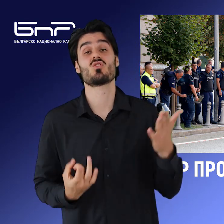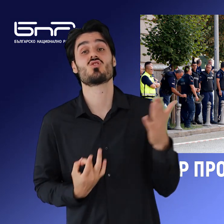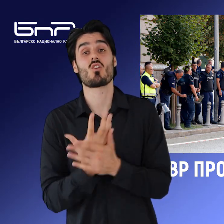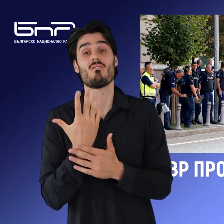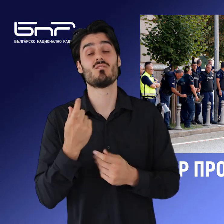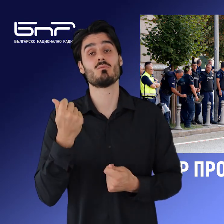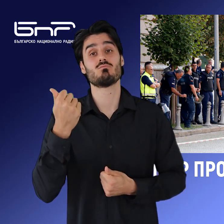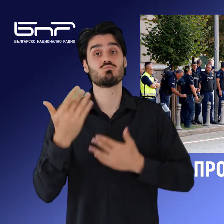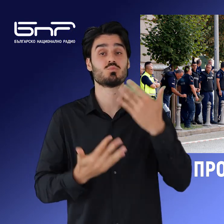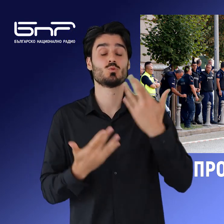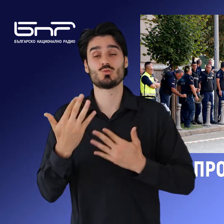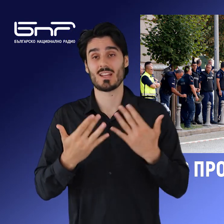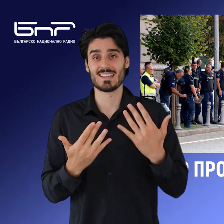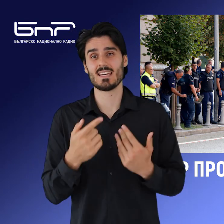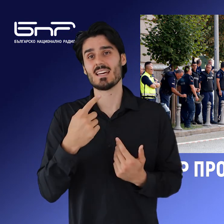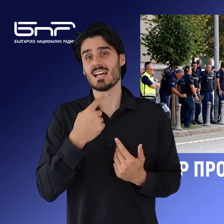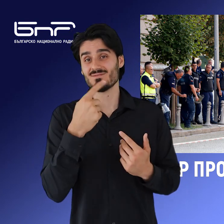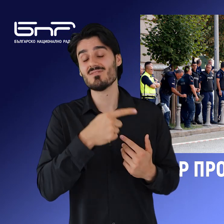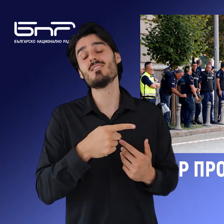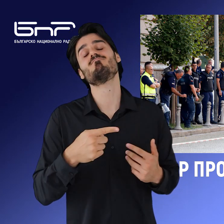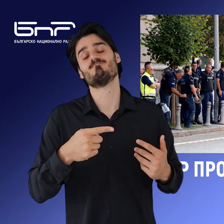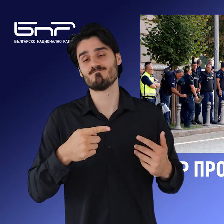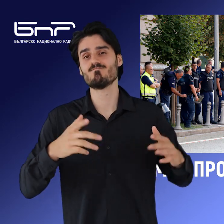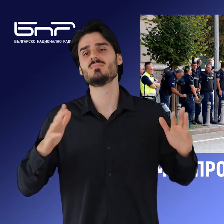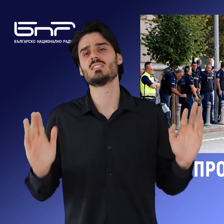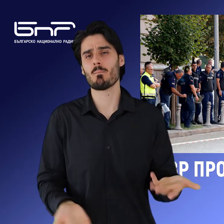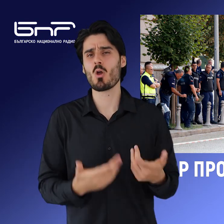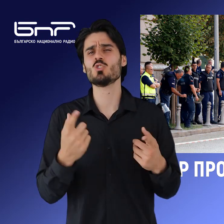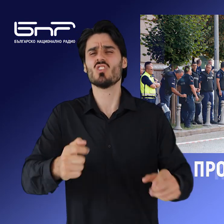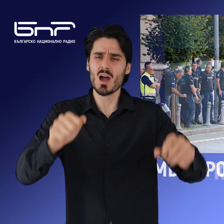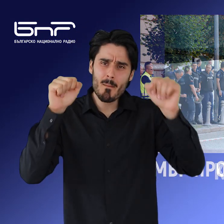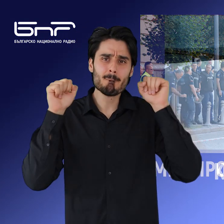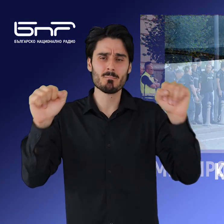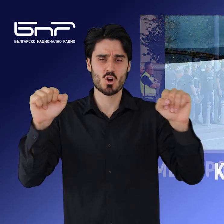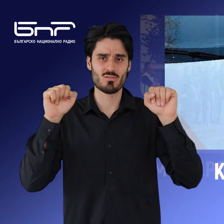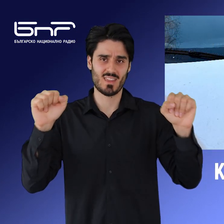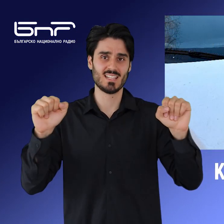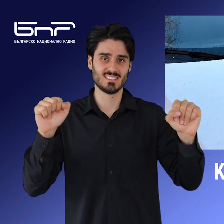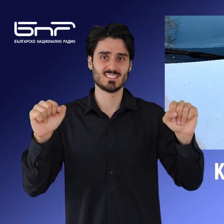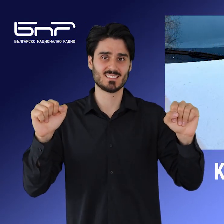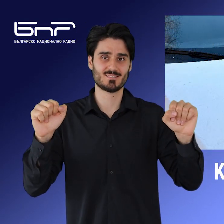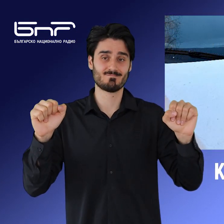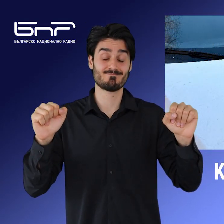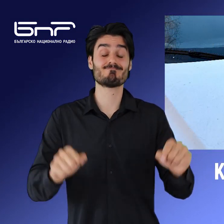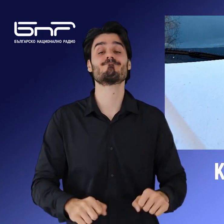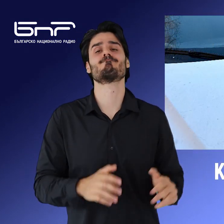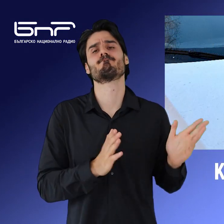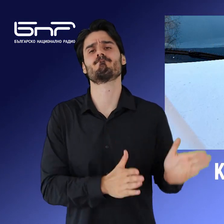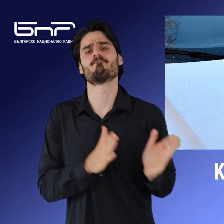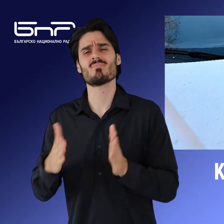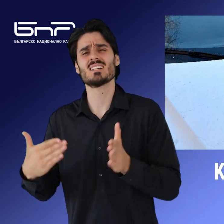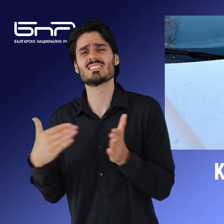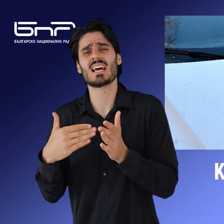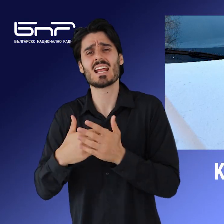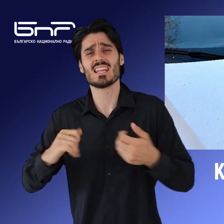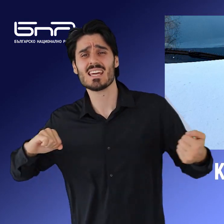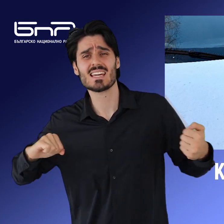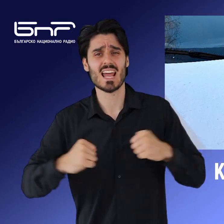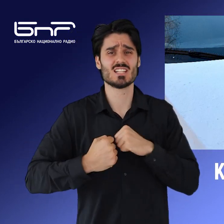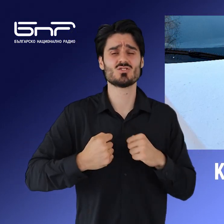федерация в Министерството започва тази седмица предупредителни протести. Заради катастрофа е затруднено движението по магистрала Тракия, в